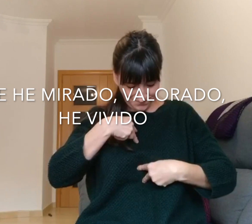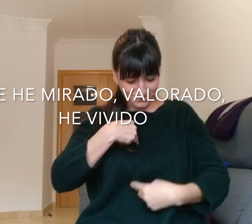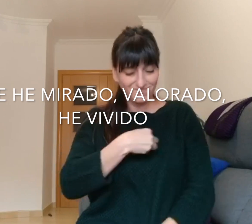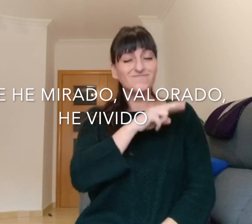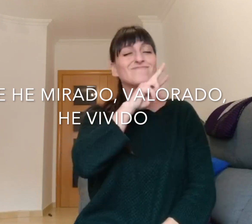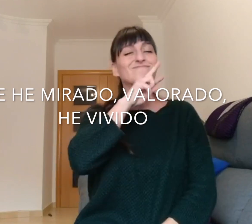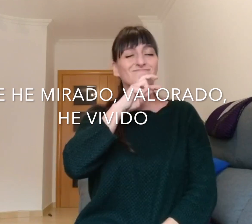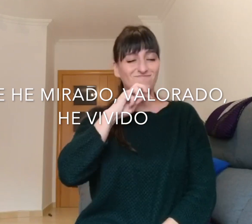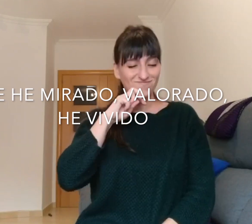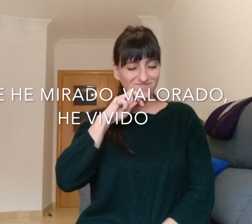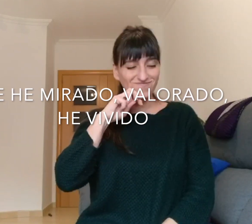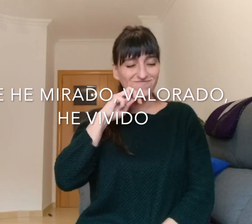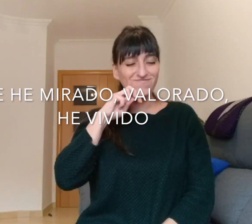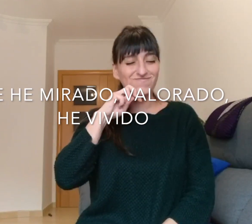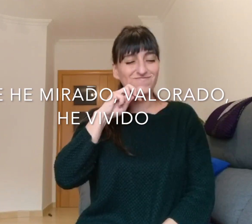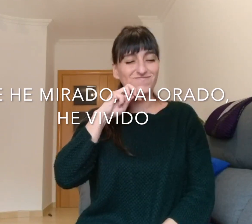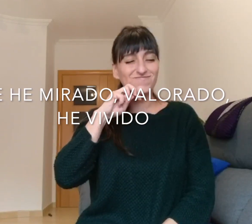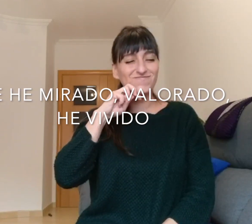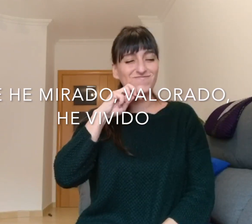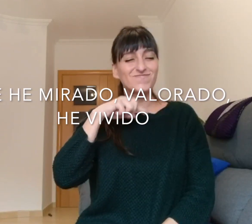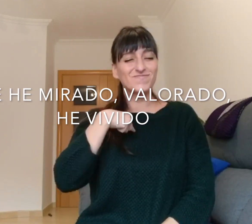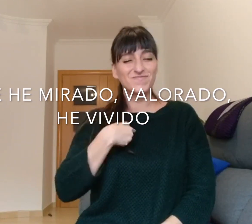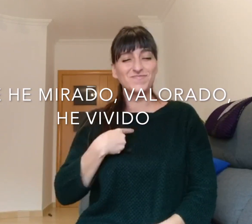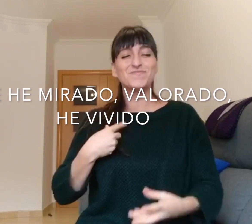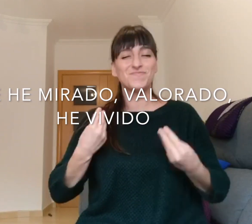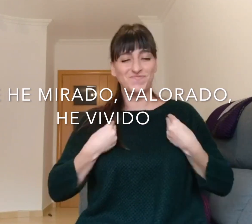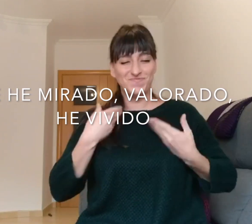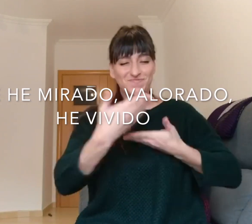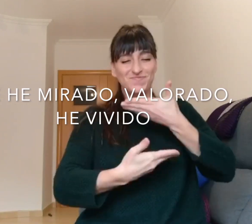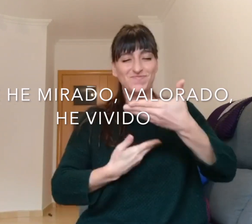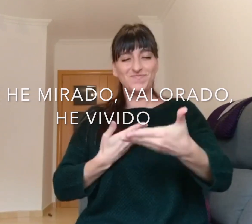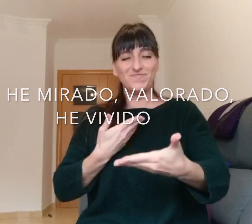valorado, he vivido